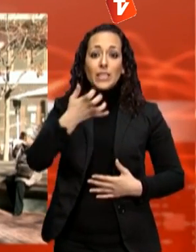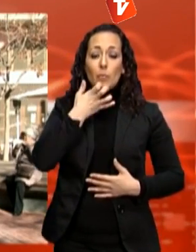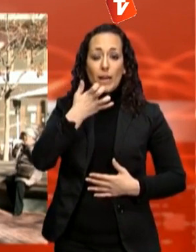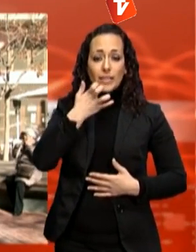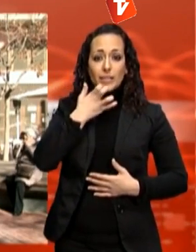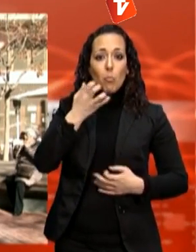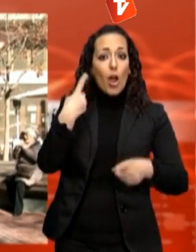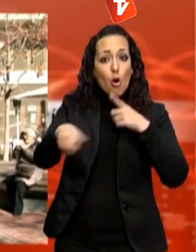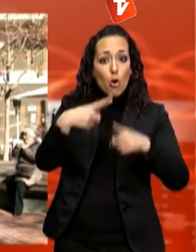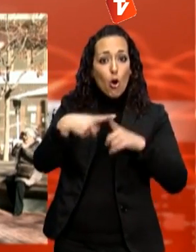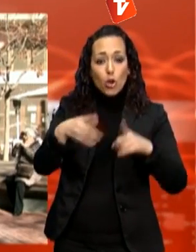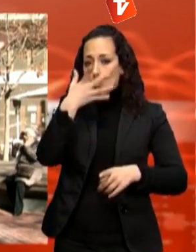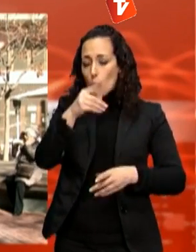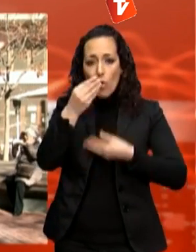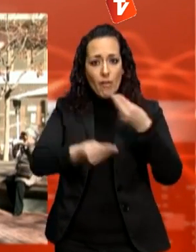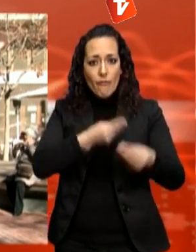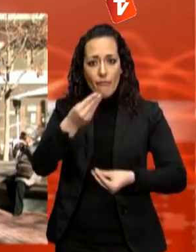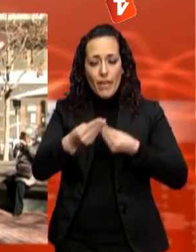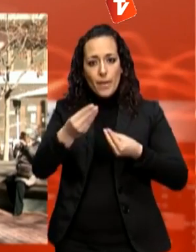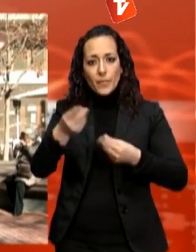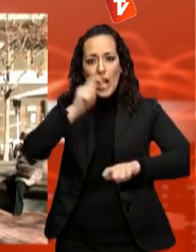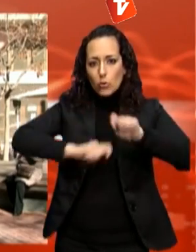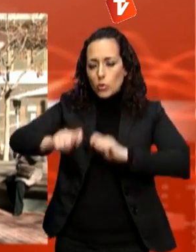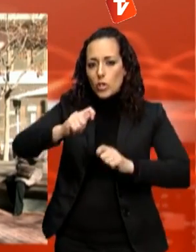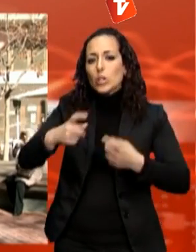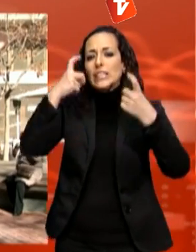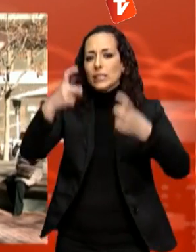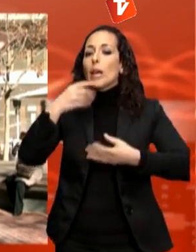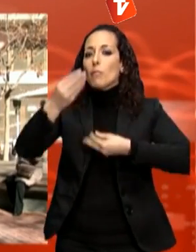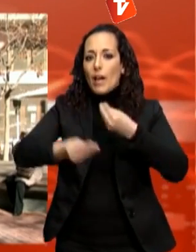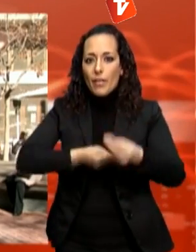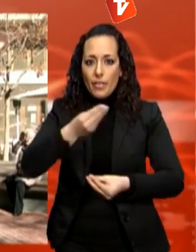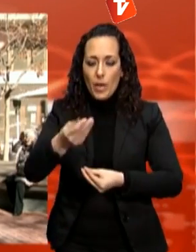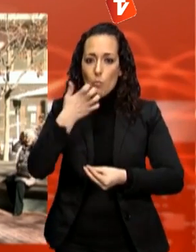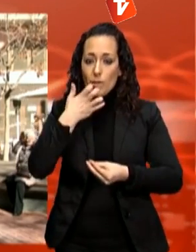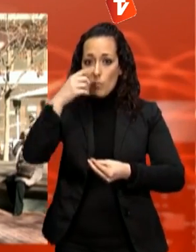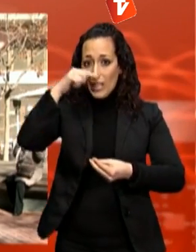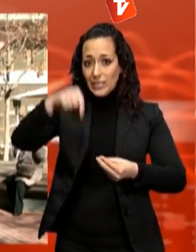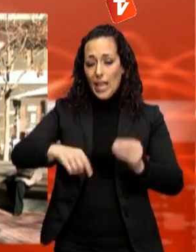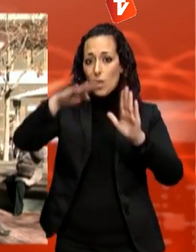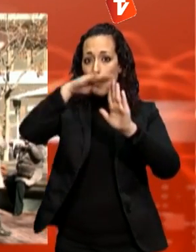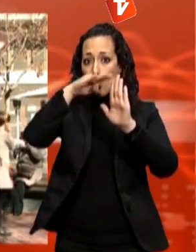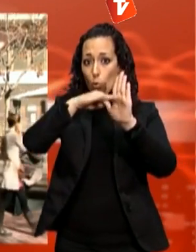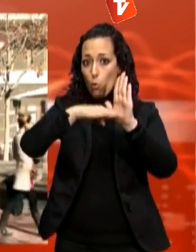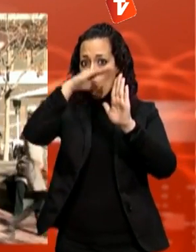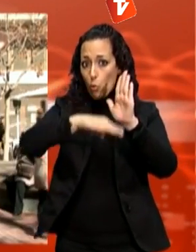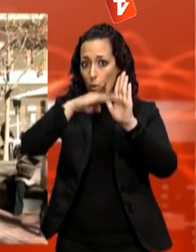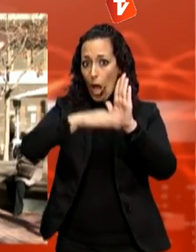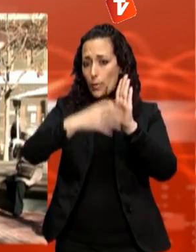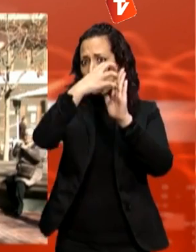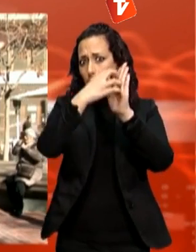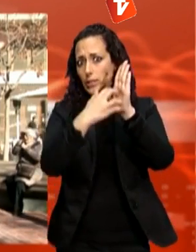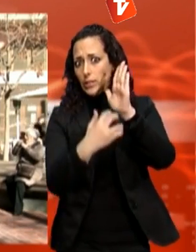suplir-les. Aquest any tenim un programa d'activitats molt extents, que volem fer coses cada mes i ser al carrer, precisament perquè la gent